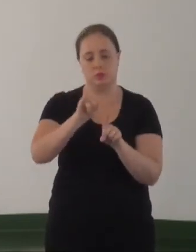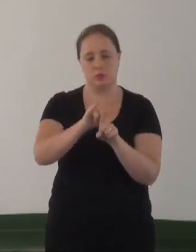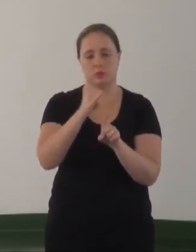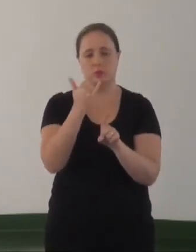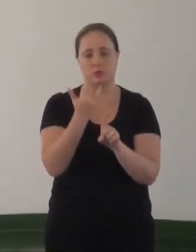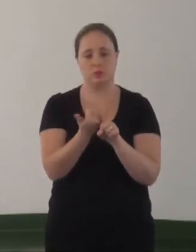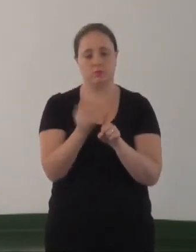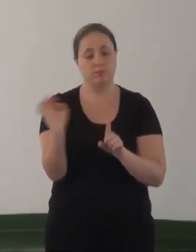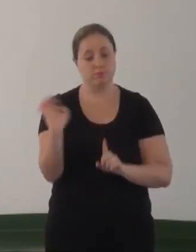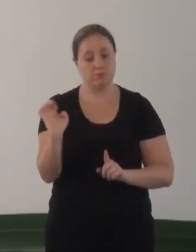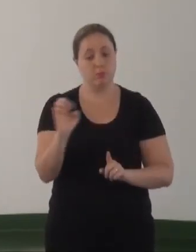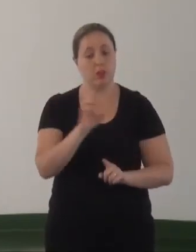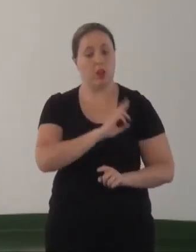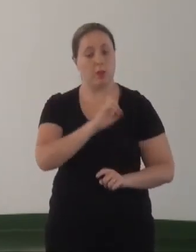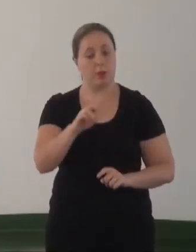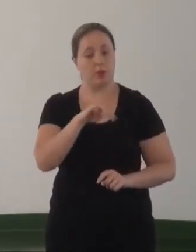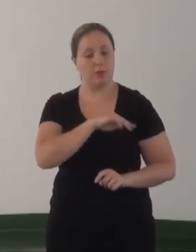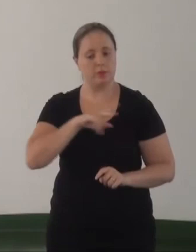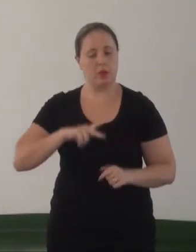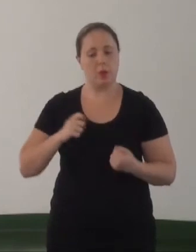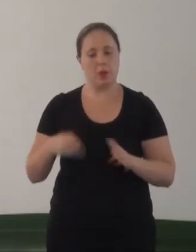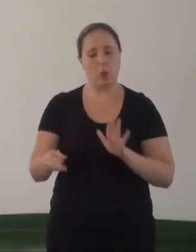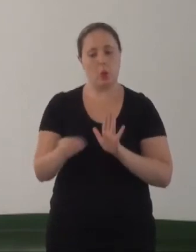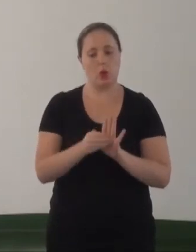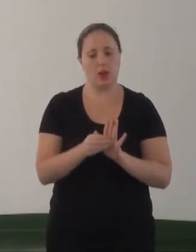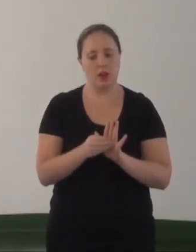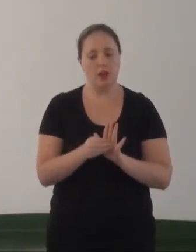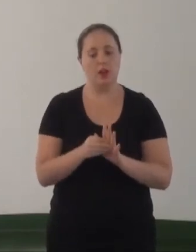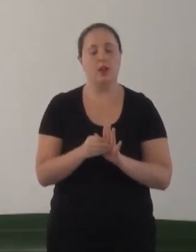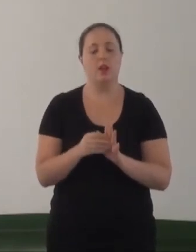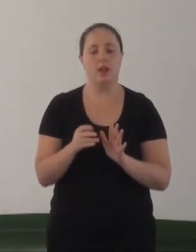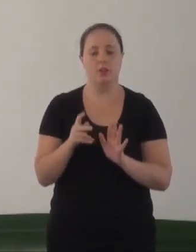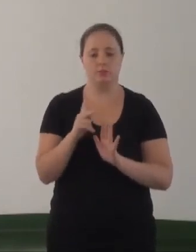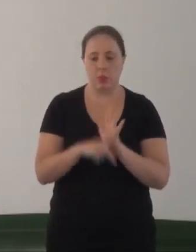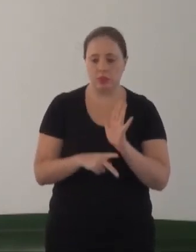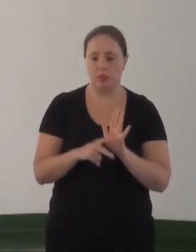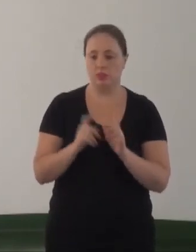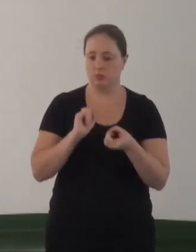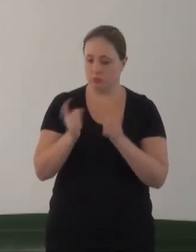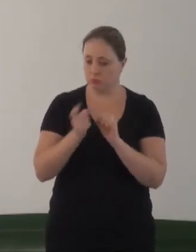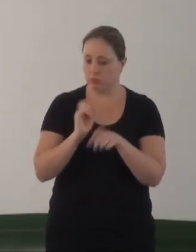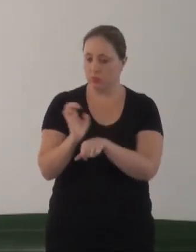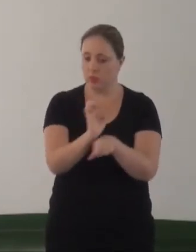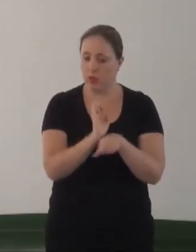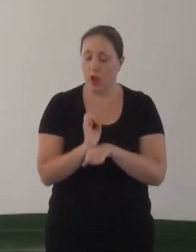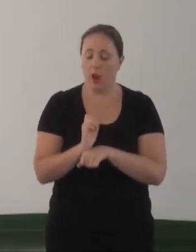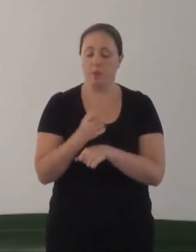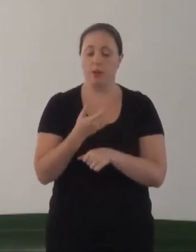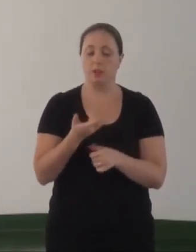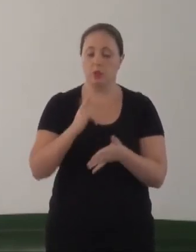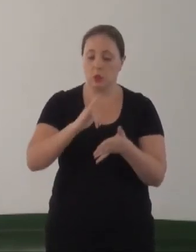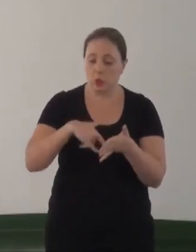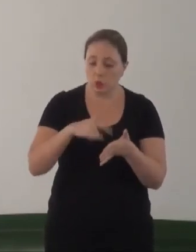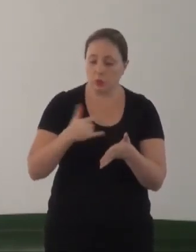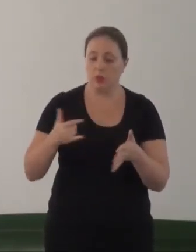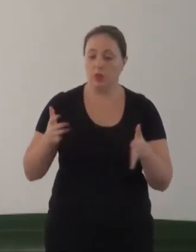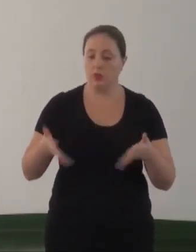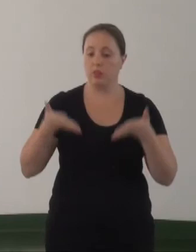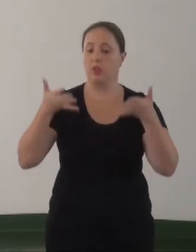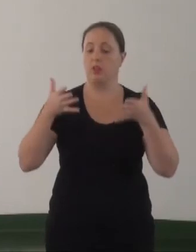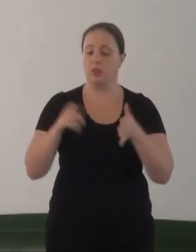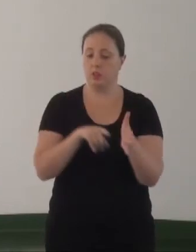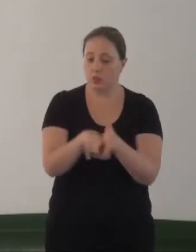representantes do MP deverão instaurar procedimento administrativo nos estados para documentar e monitorar a eficiência da